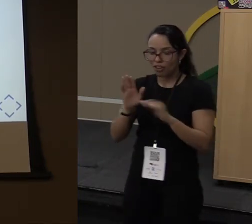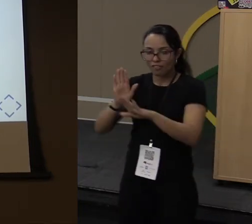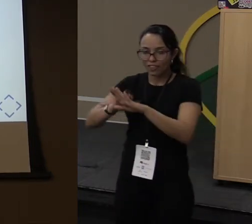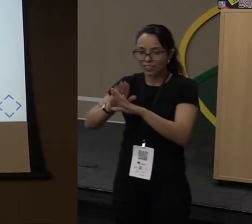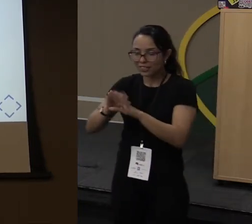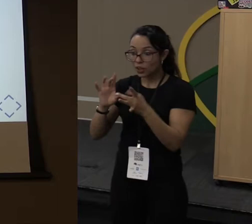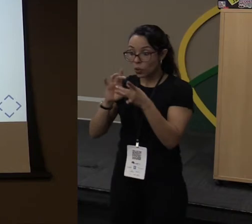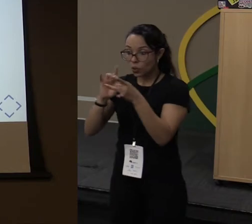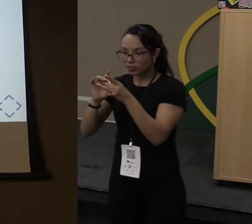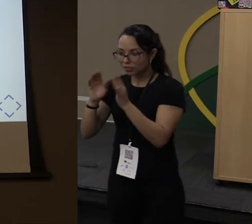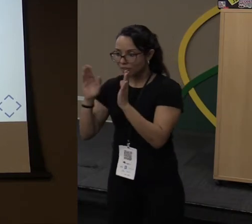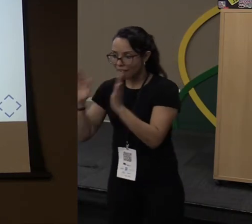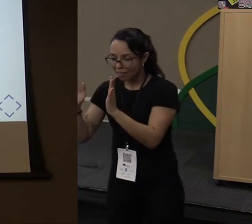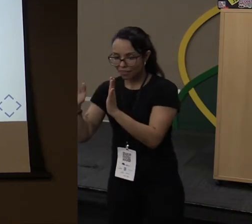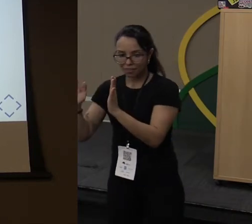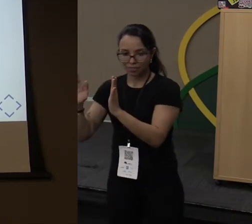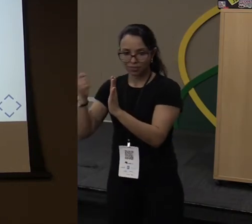mais público.